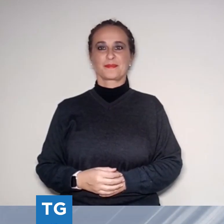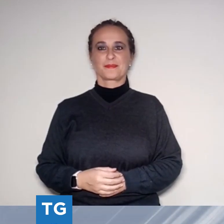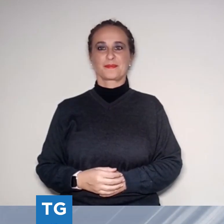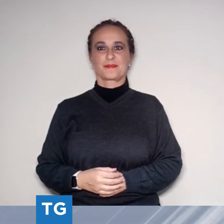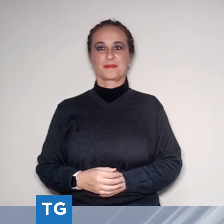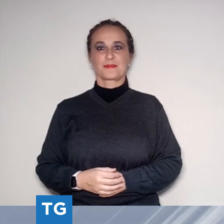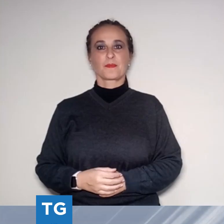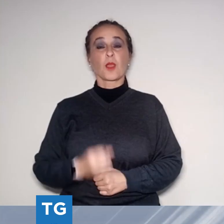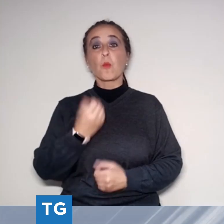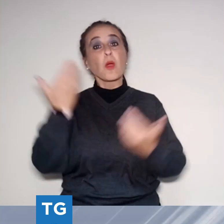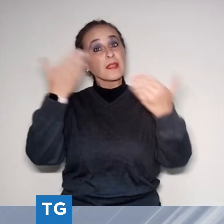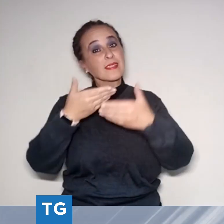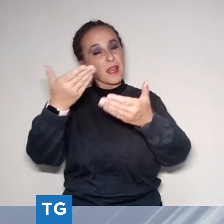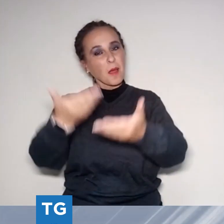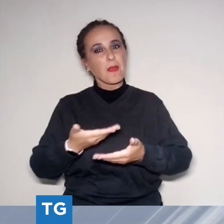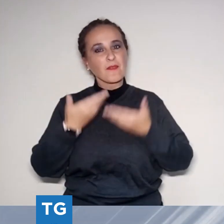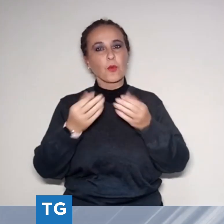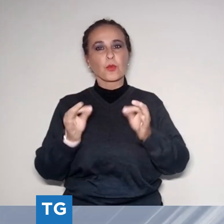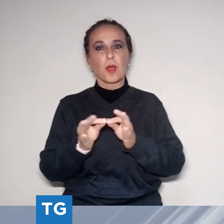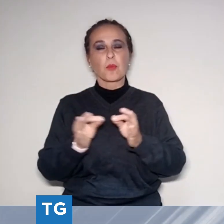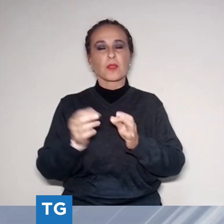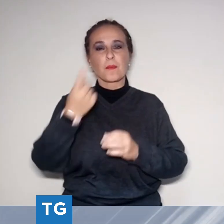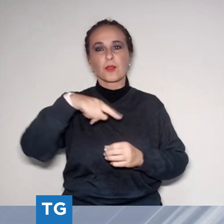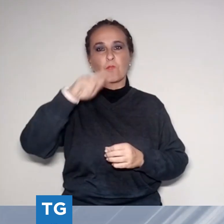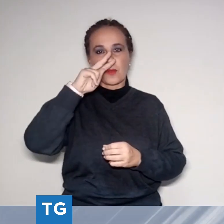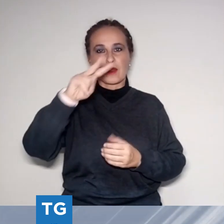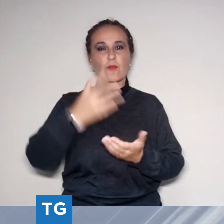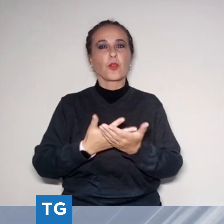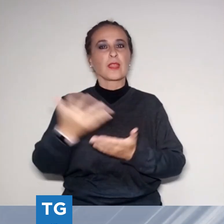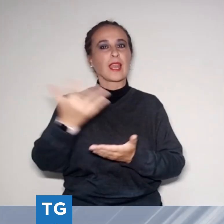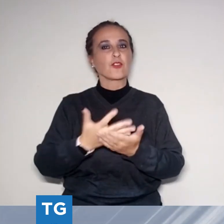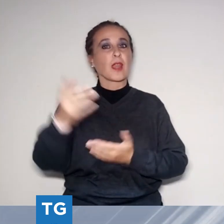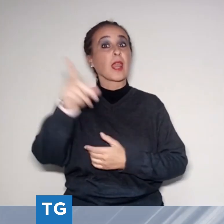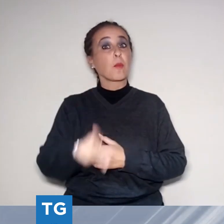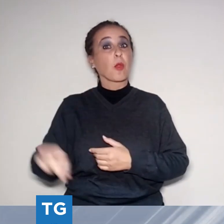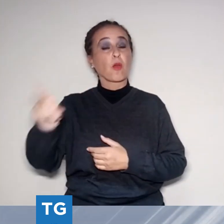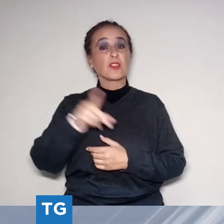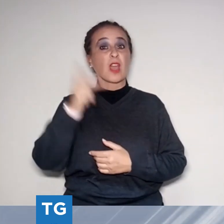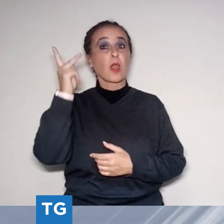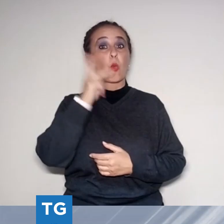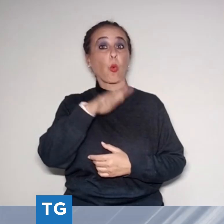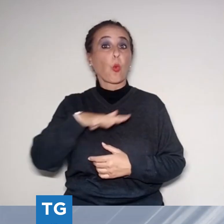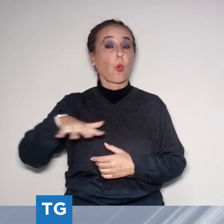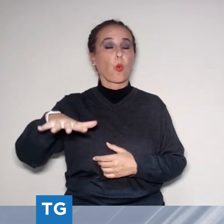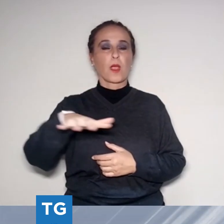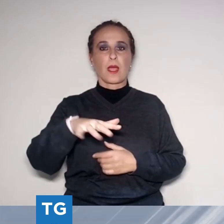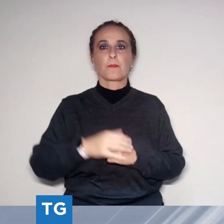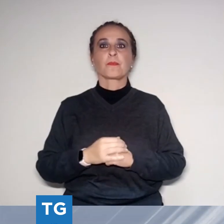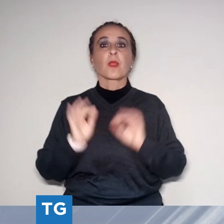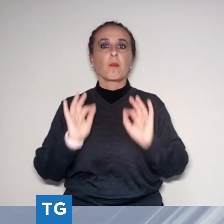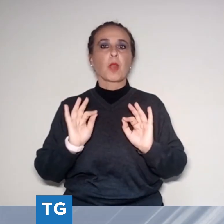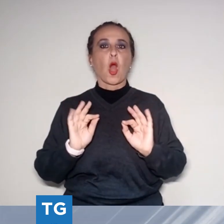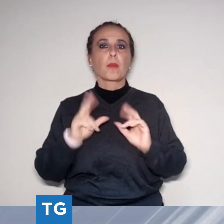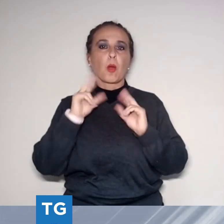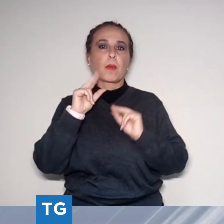Buonasera e bentrovati a questo nuovo appuntamento con il Tg della provincia di Lucca. Partiamo proprio dal capoluogo, da Lucca, per la